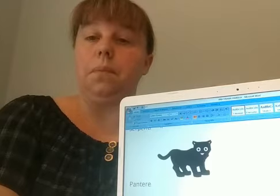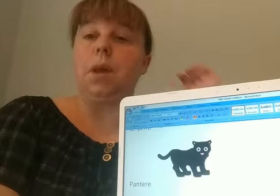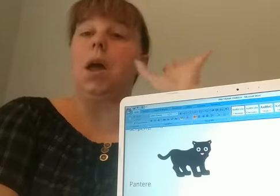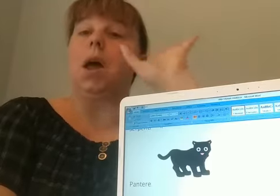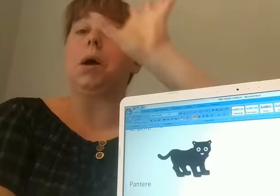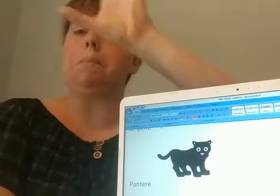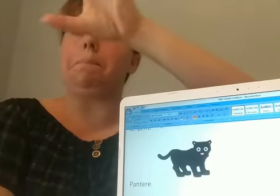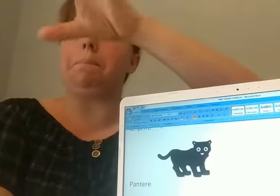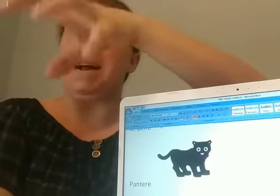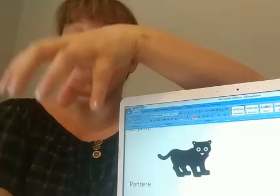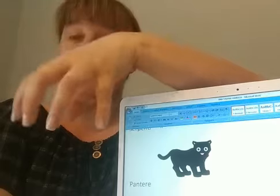pantere,